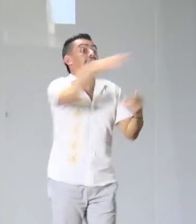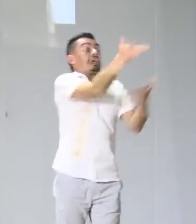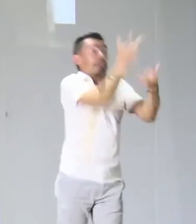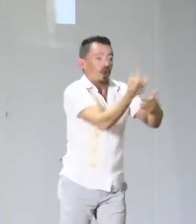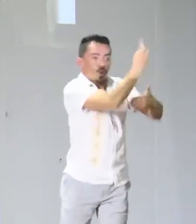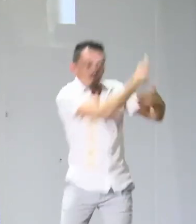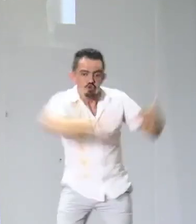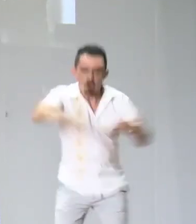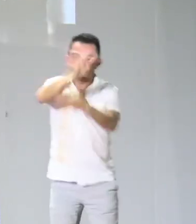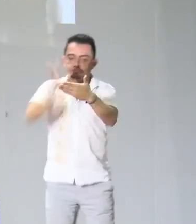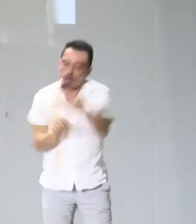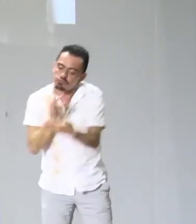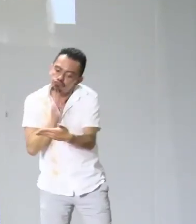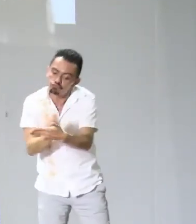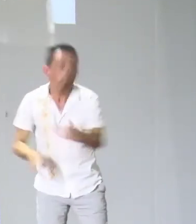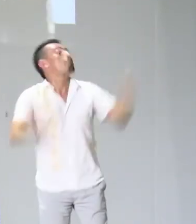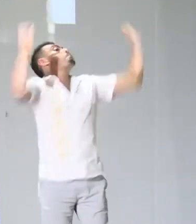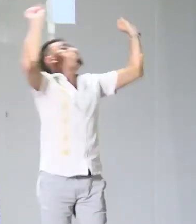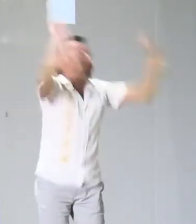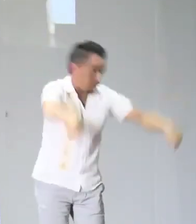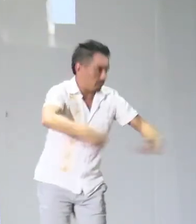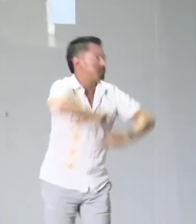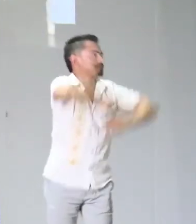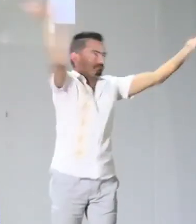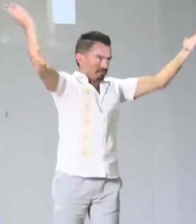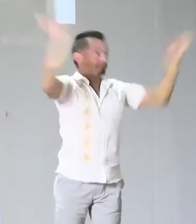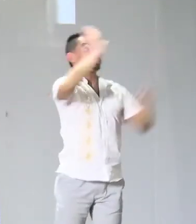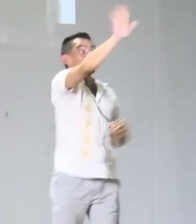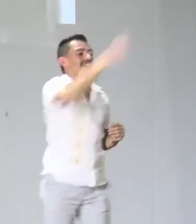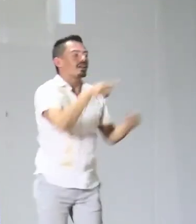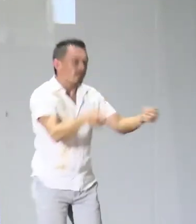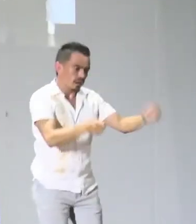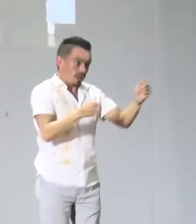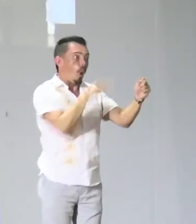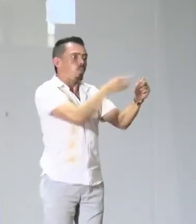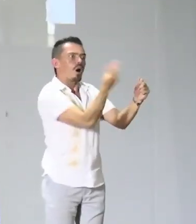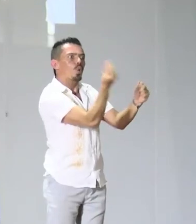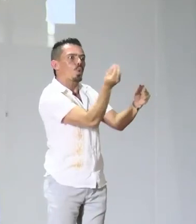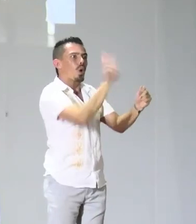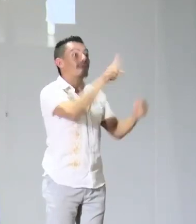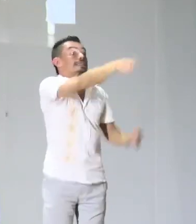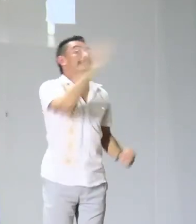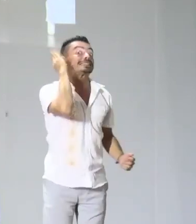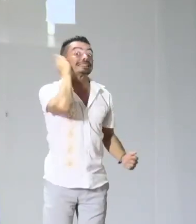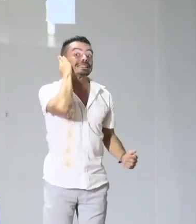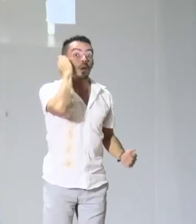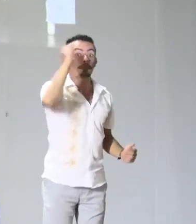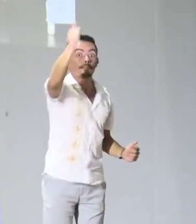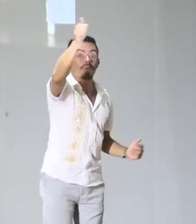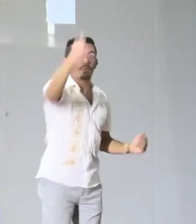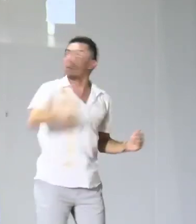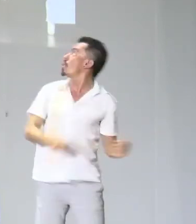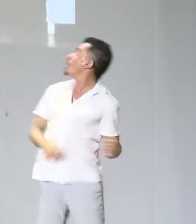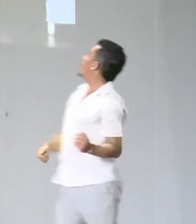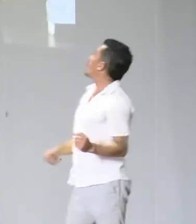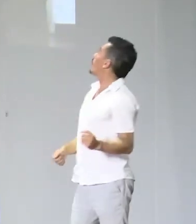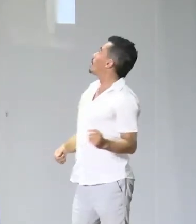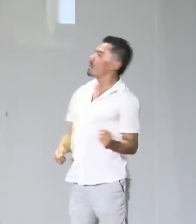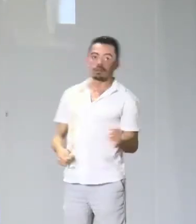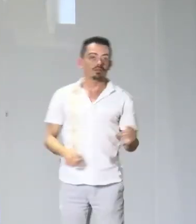texto está de forma gratuita y disponible en la red, ¿sí? Y ustedes pueden divulgarlo y descargarlo y analizarlo a través del código